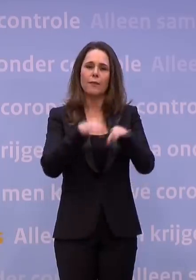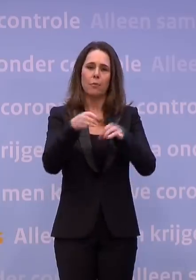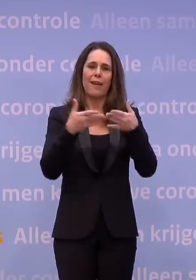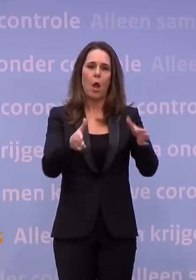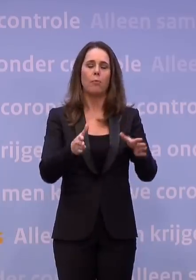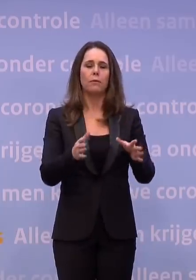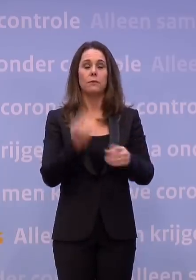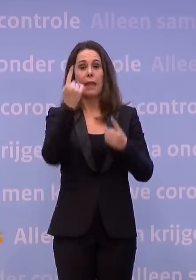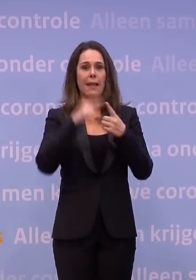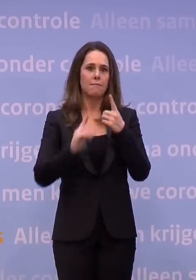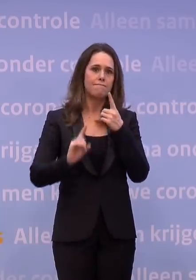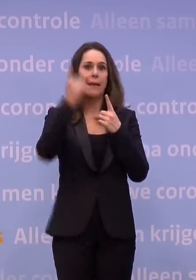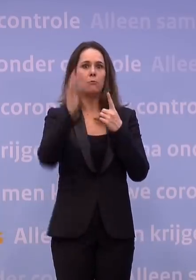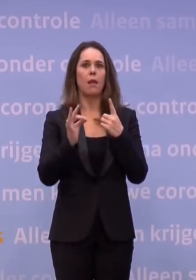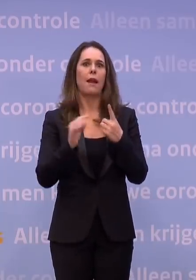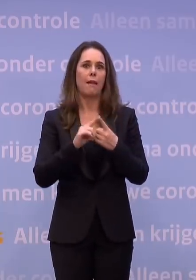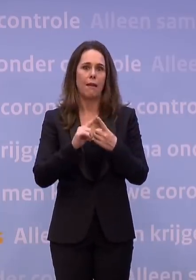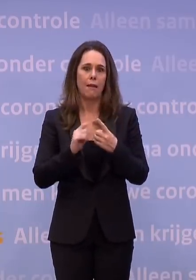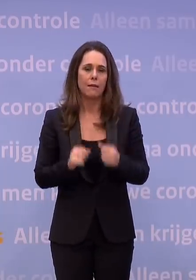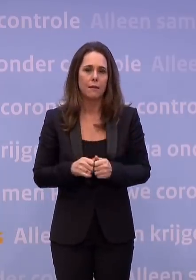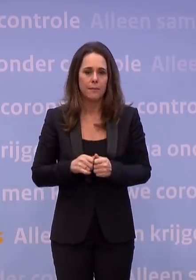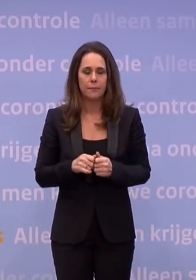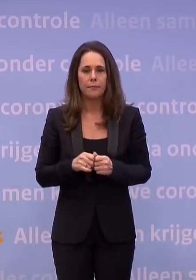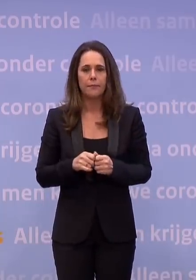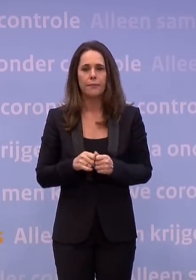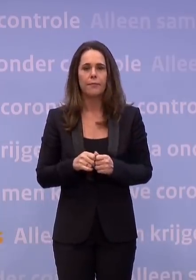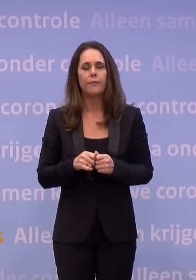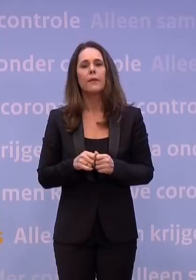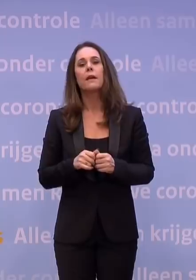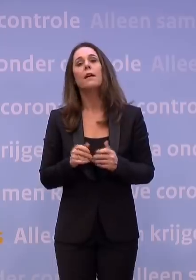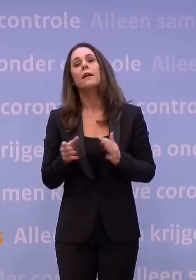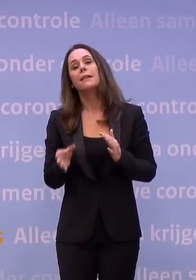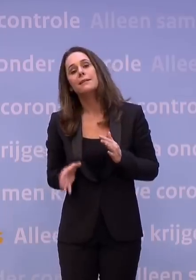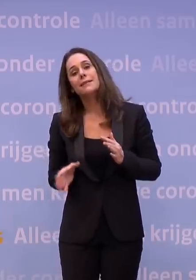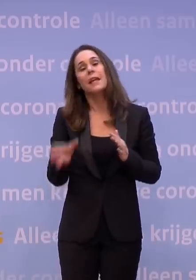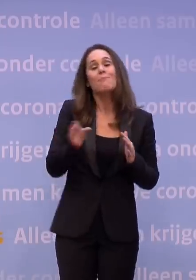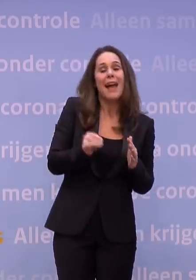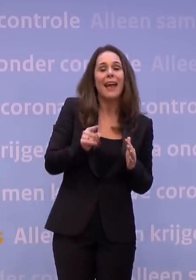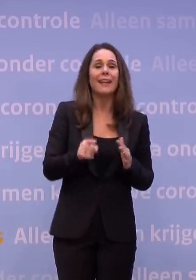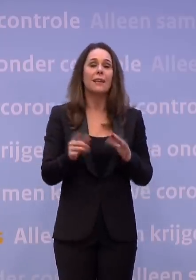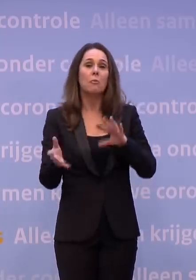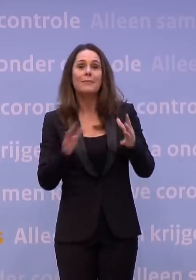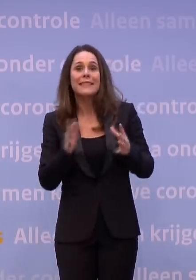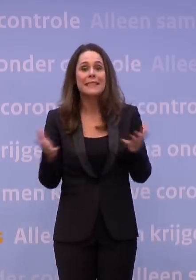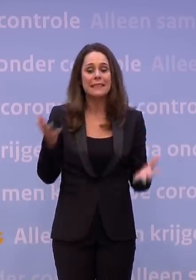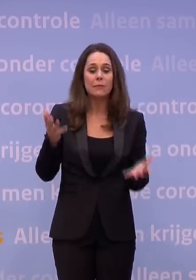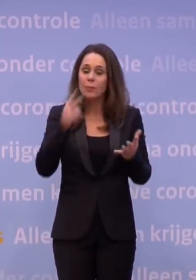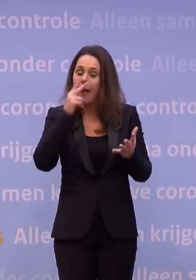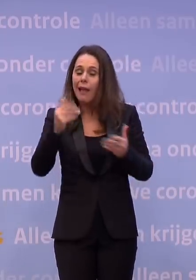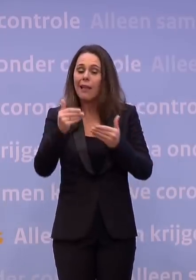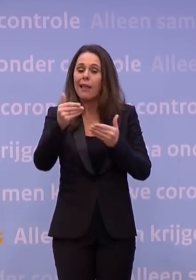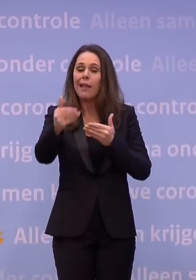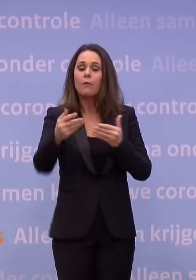Dat is één, dat is gewoon het belangrijkste, het allerbelangrijkste. En wat daarnaast natuurlijk weer enigszins kan op enig moment, ja, dat zullen we hebben zien